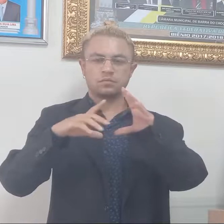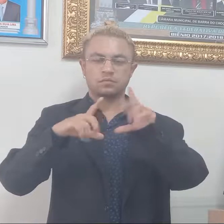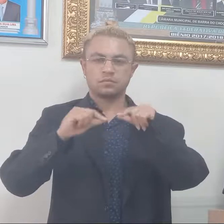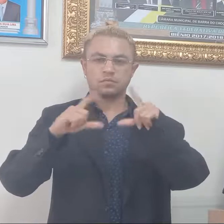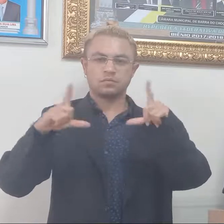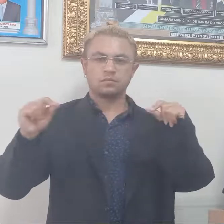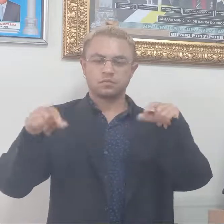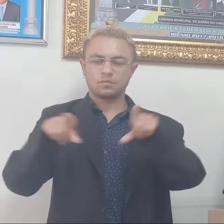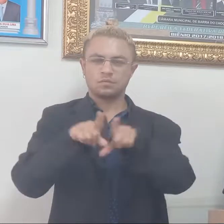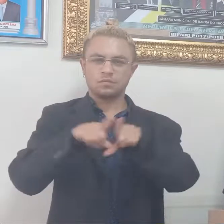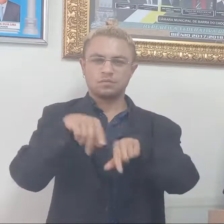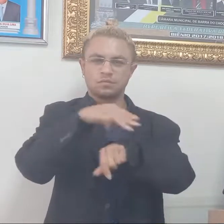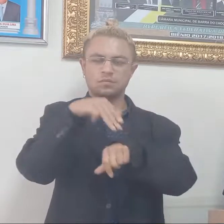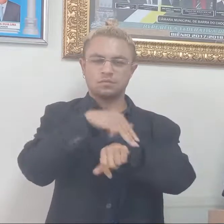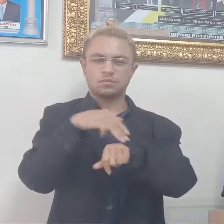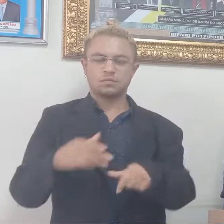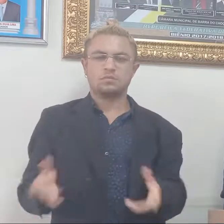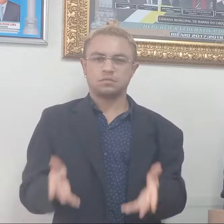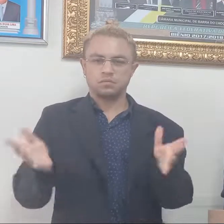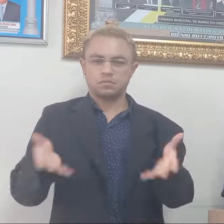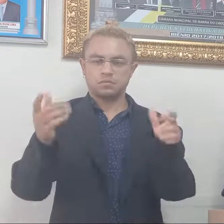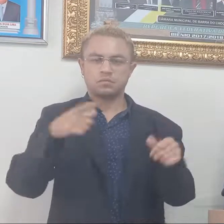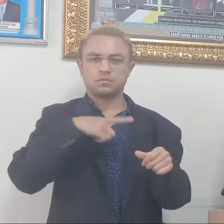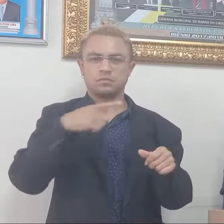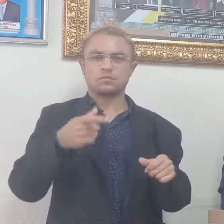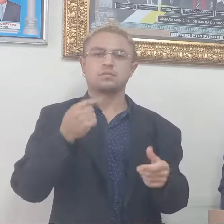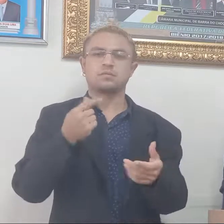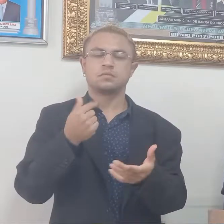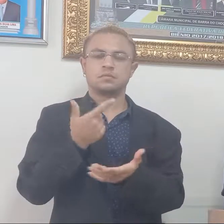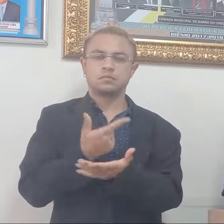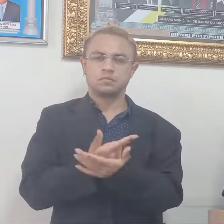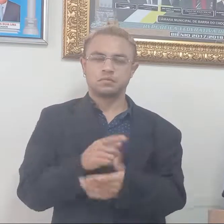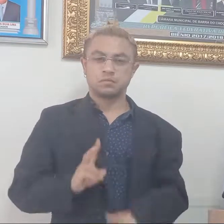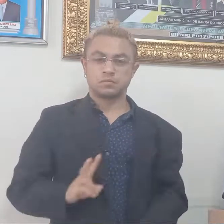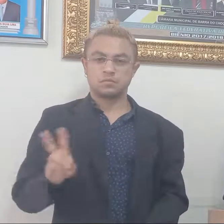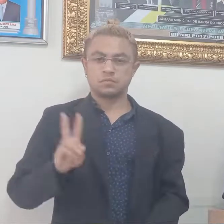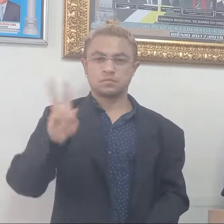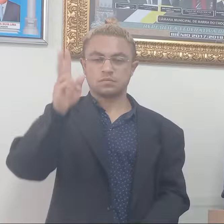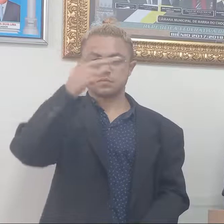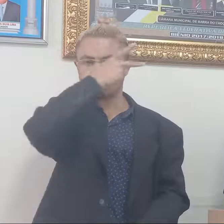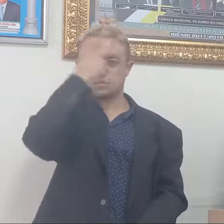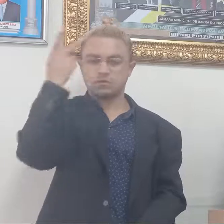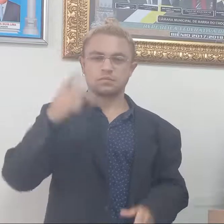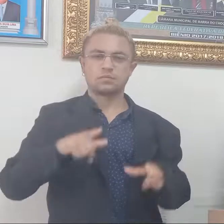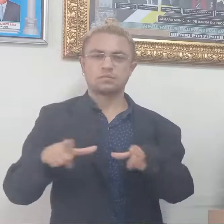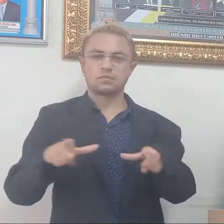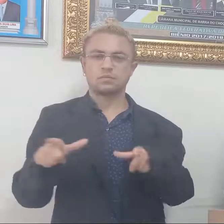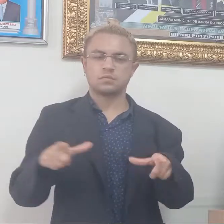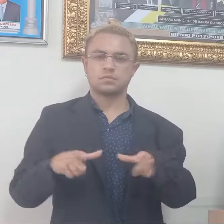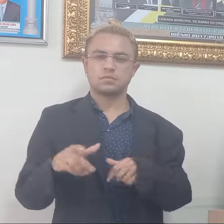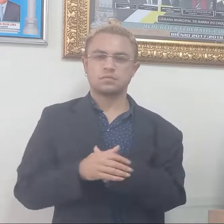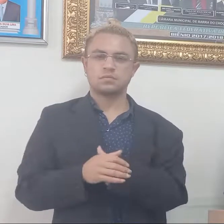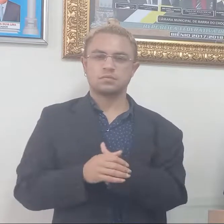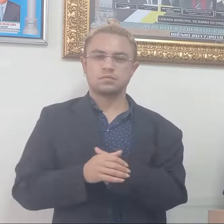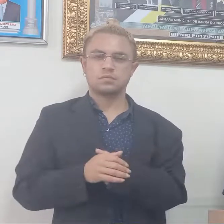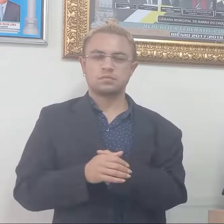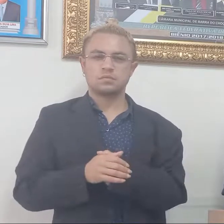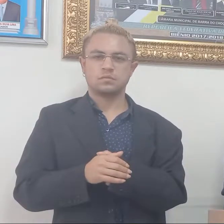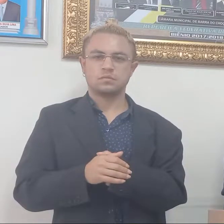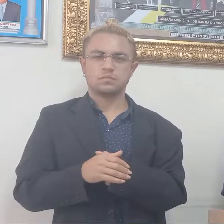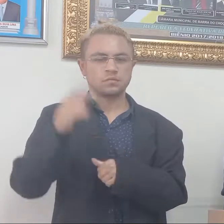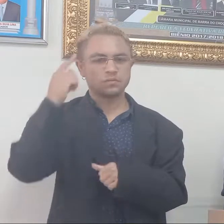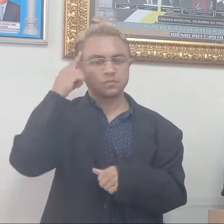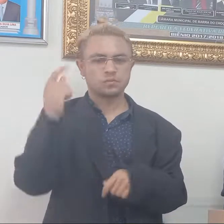vantagens, incentivos, auxílios, gratificações e indenizações, no fim de valorizar o trabalho desses profissionais. Oitavo, os recursos